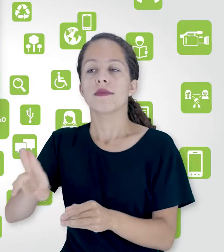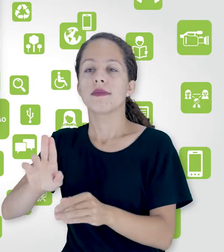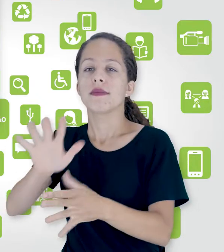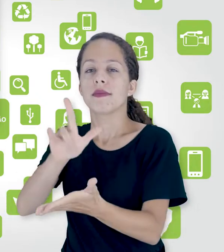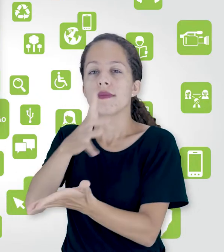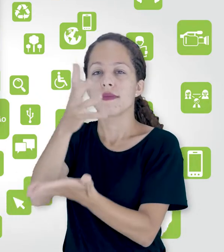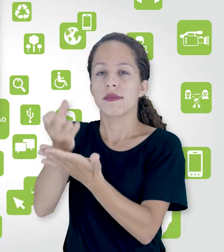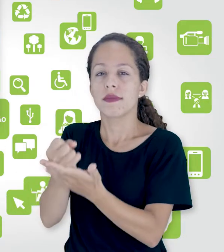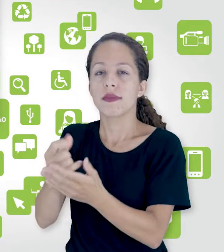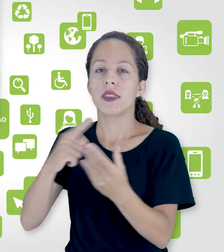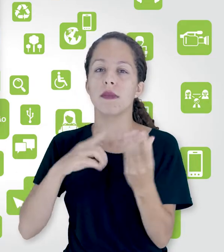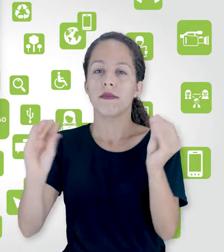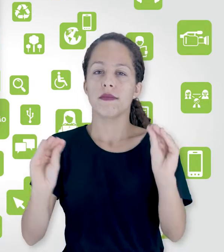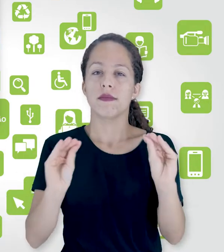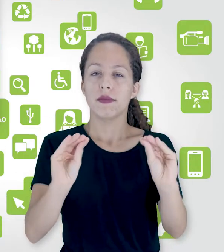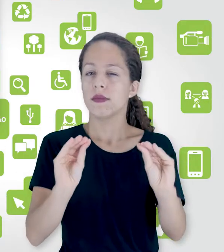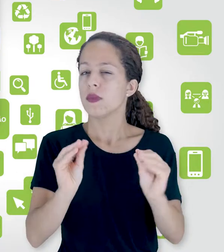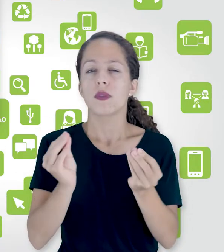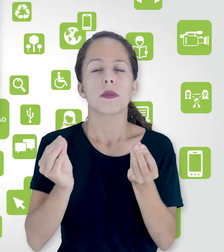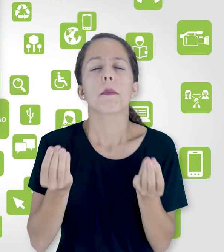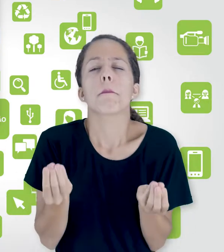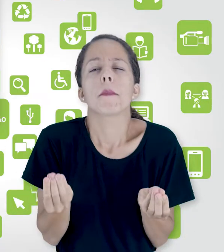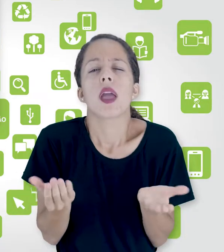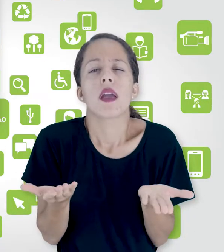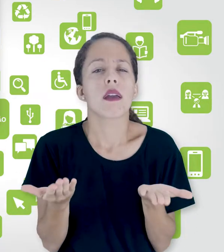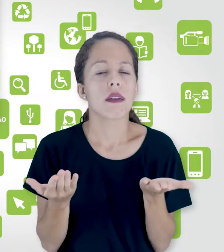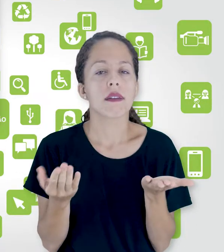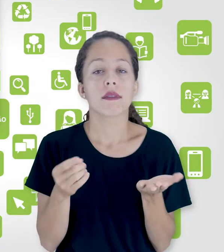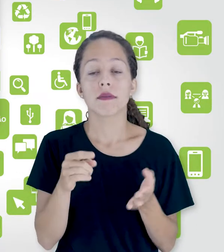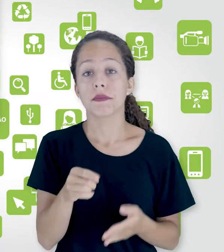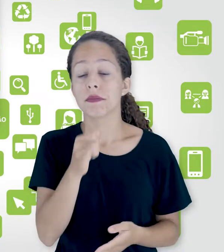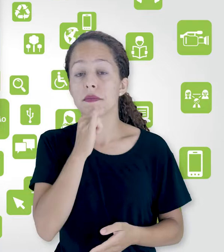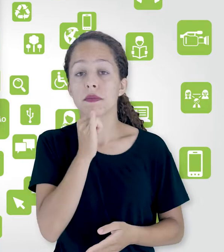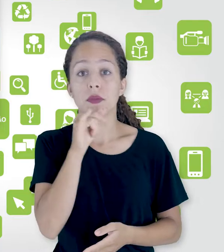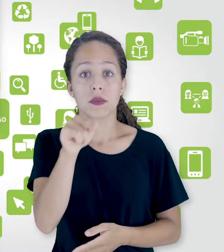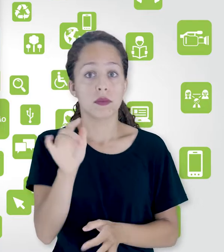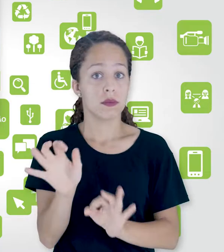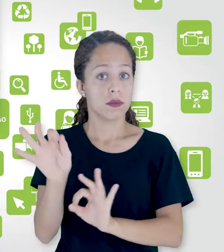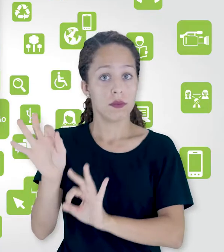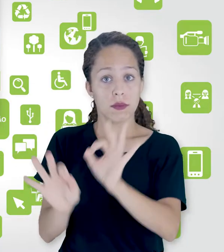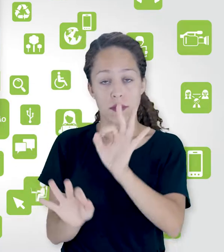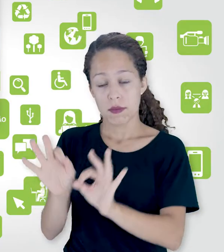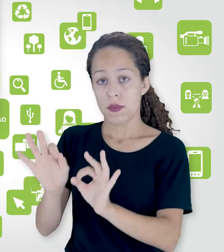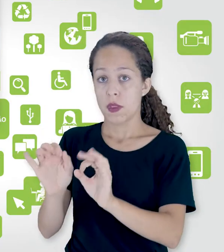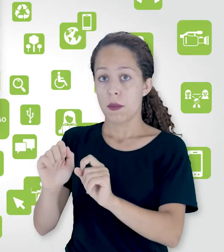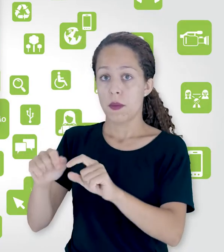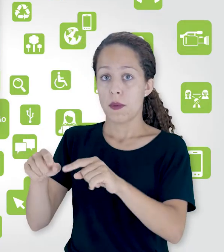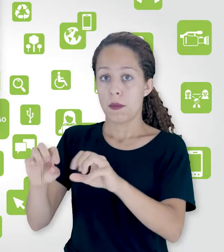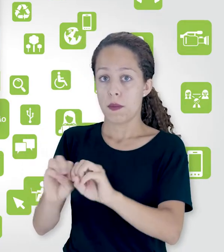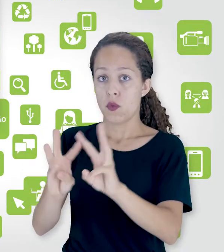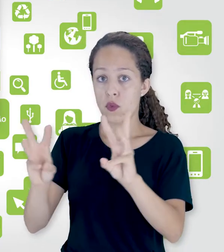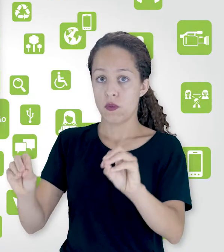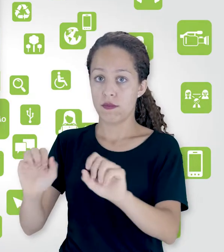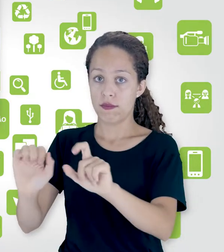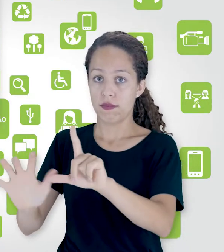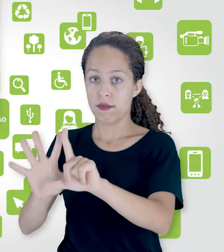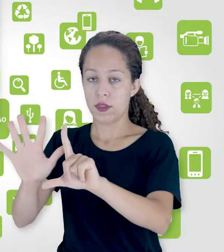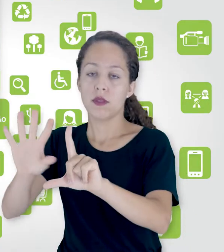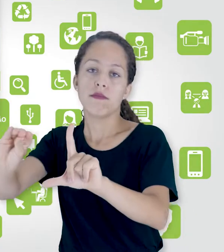E ele serve para quê? Ele serve principalmente para você que já criou uma sala no Moodle anteriormente e tem os